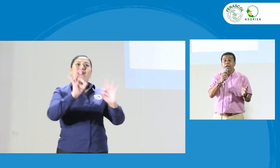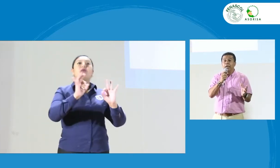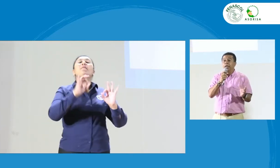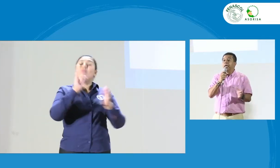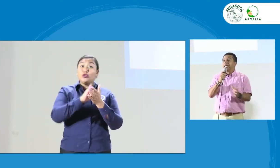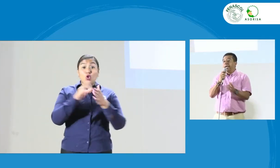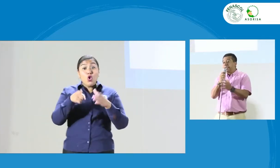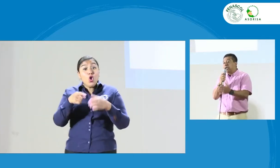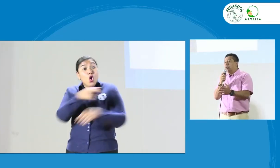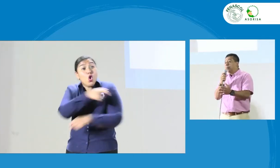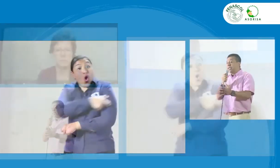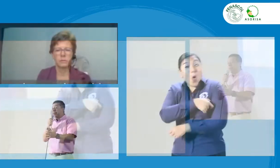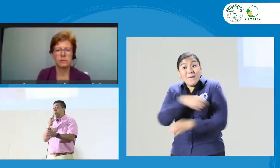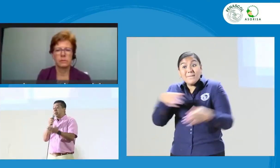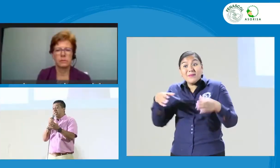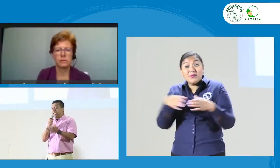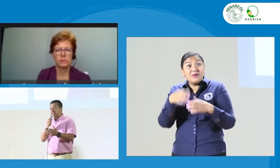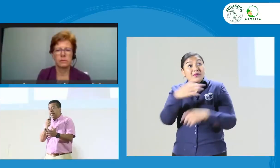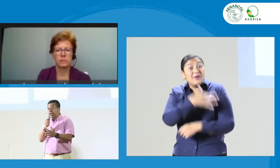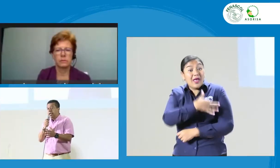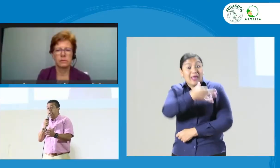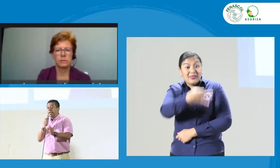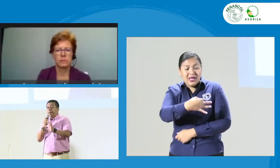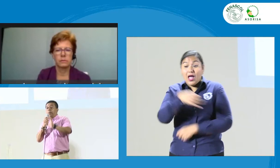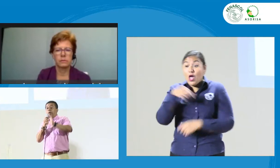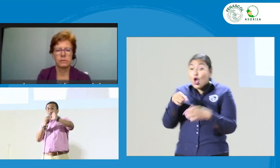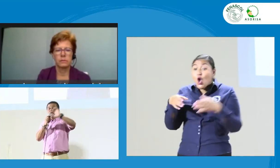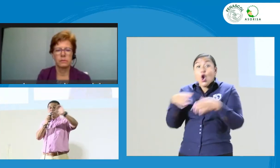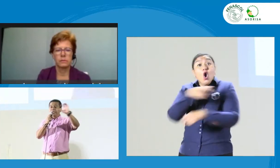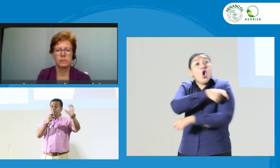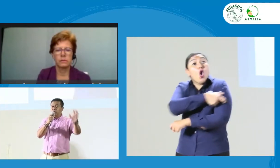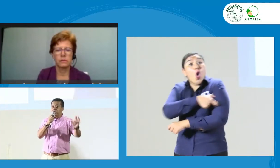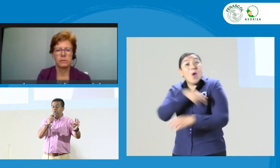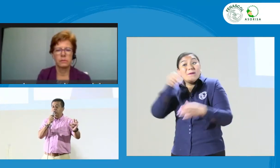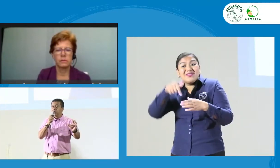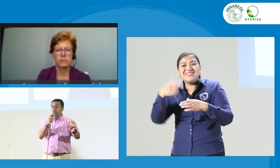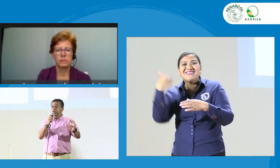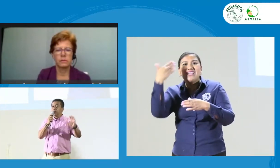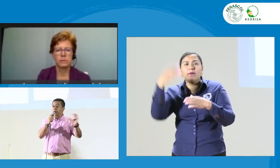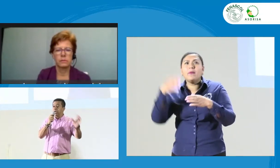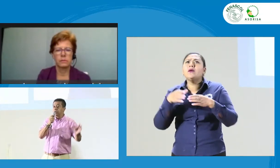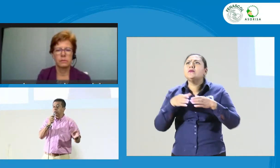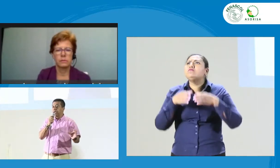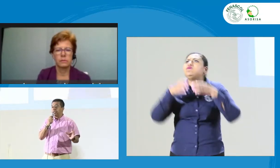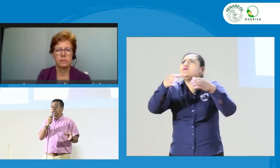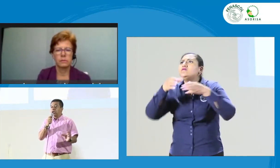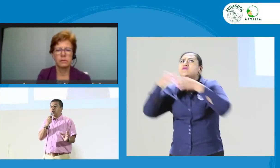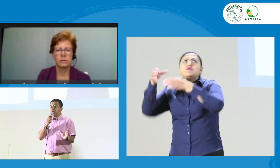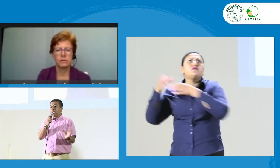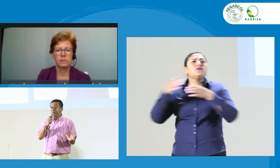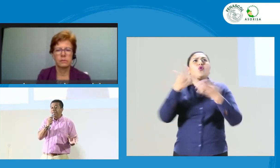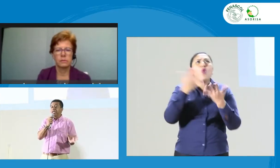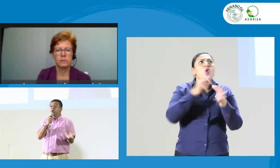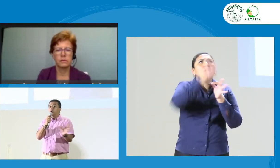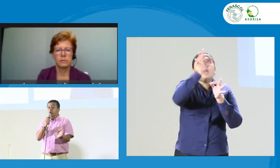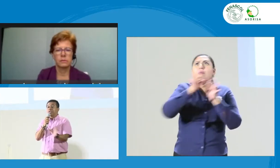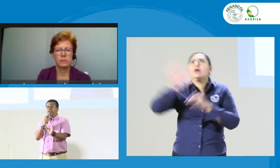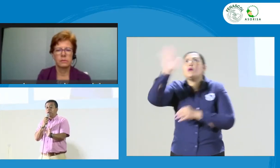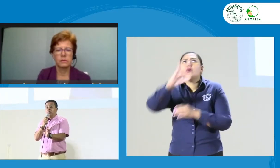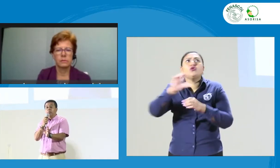el comité de ética, que ese comité permitiría que puedan llegar a esos municipios, a ciudades, donde realmente